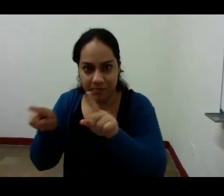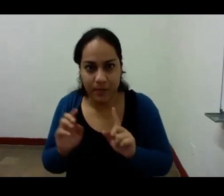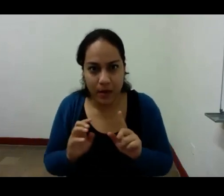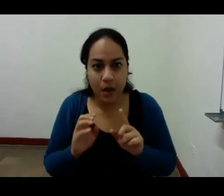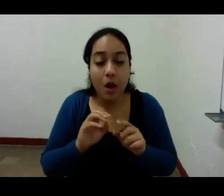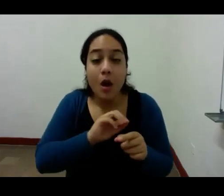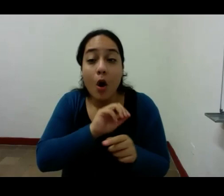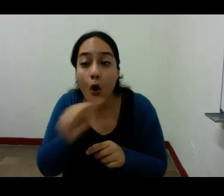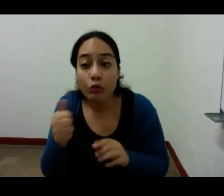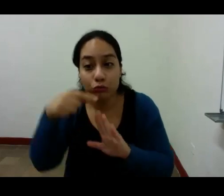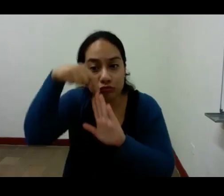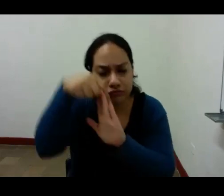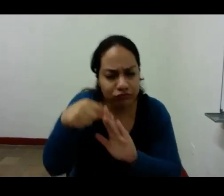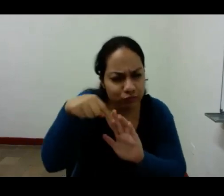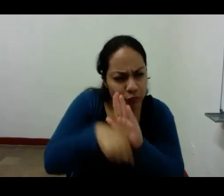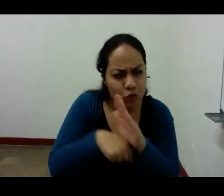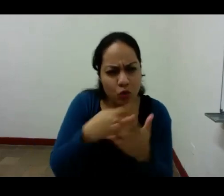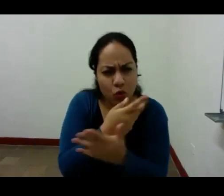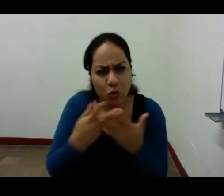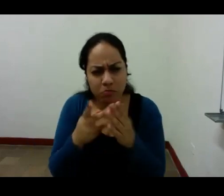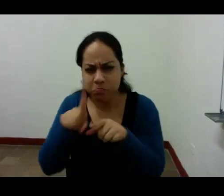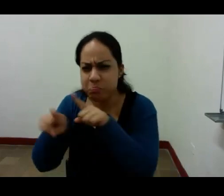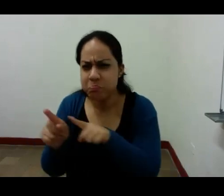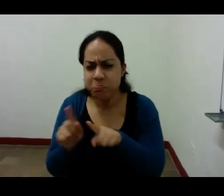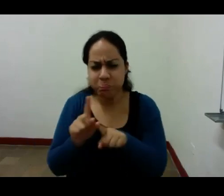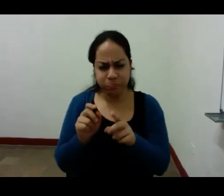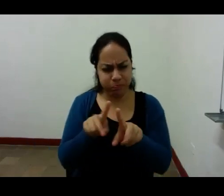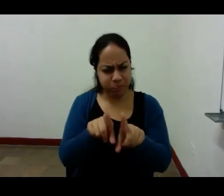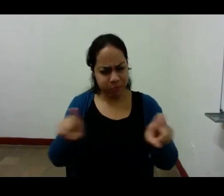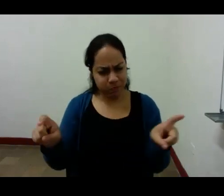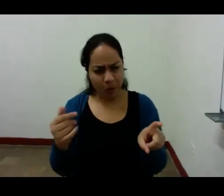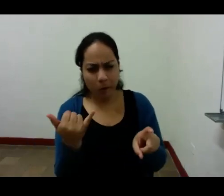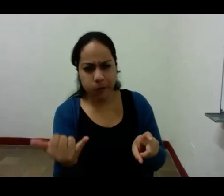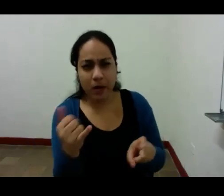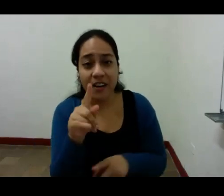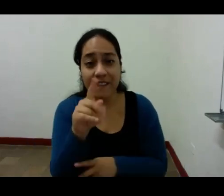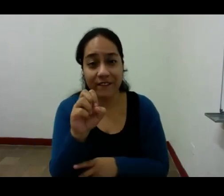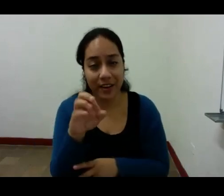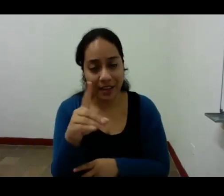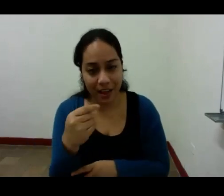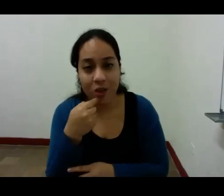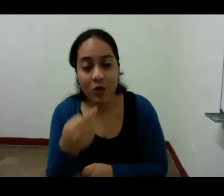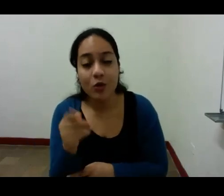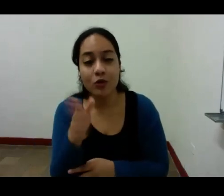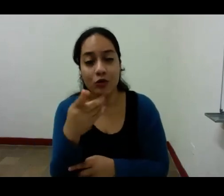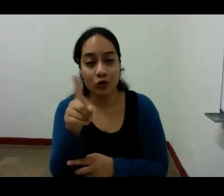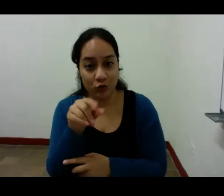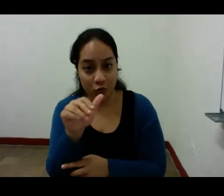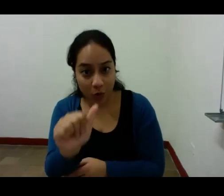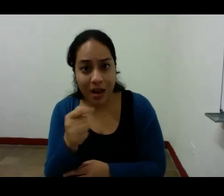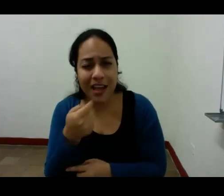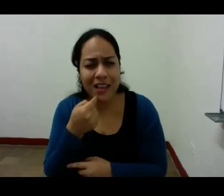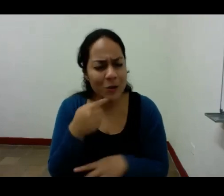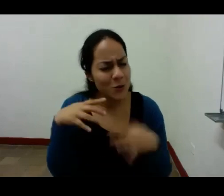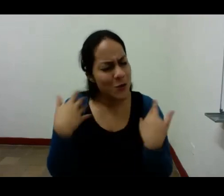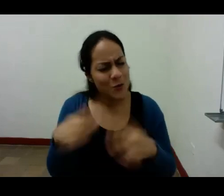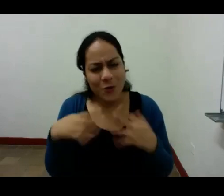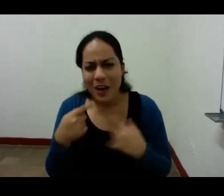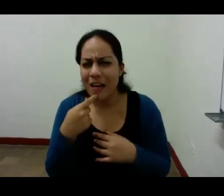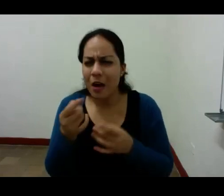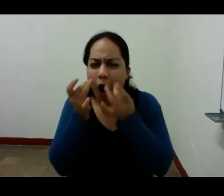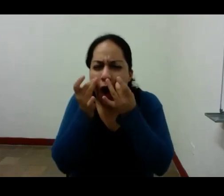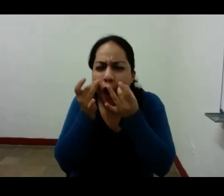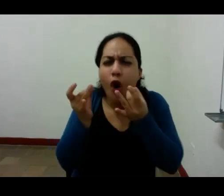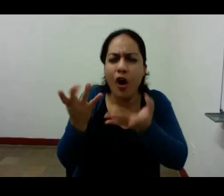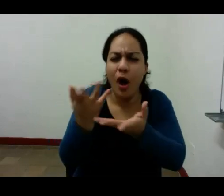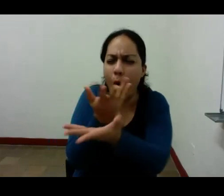fondo somos varios a Fernando Pessoa le horrorizaba que